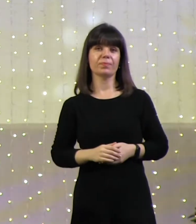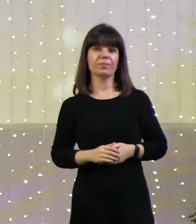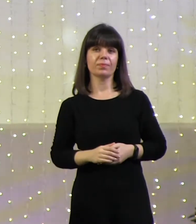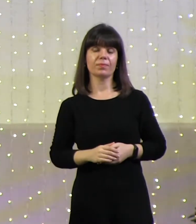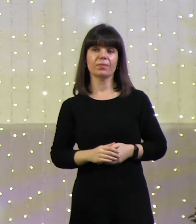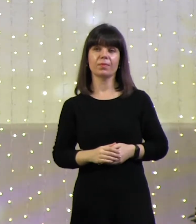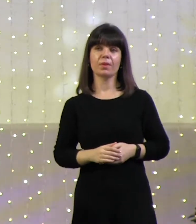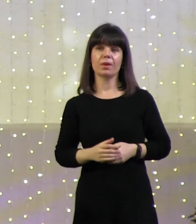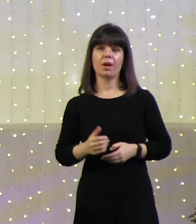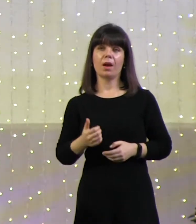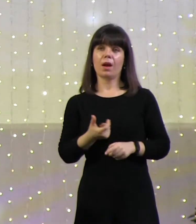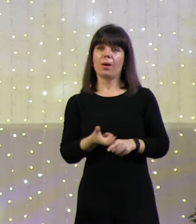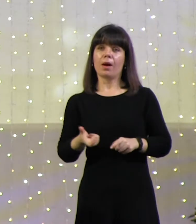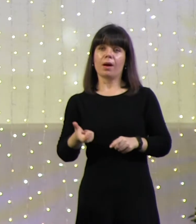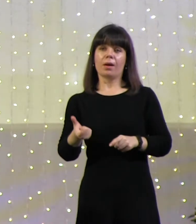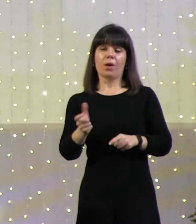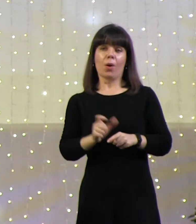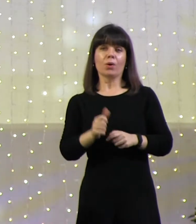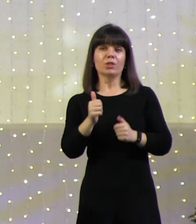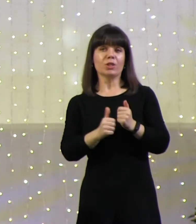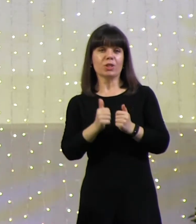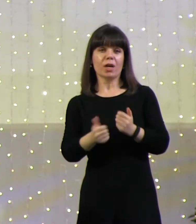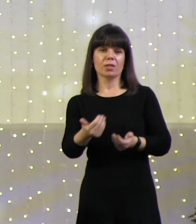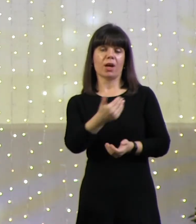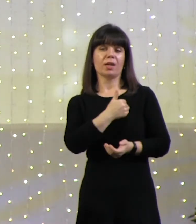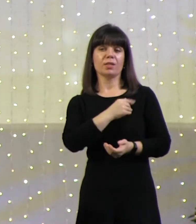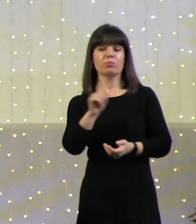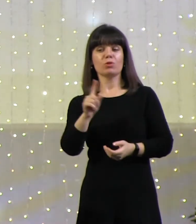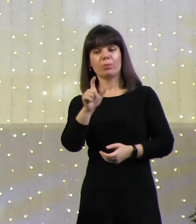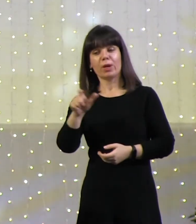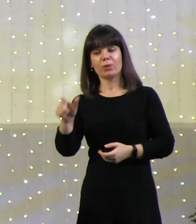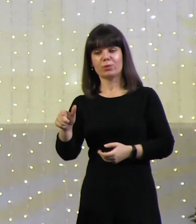Мы очень часто с вами хотим, чтобы люди читали наши мысли.